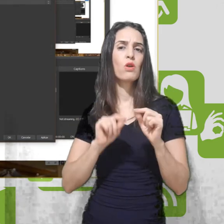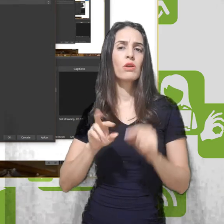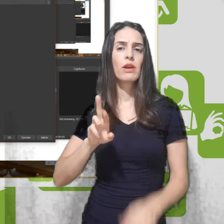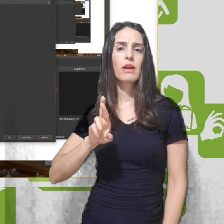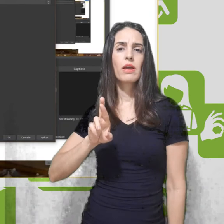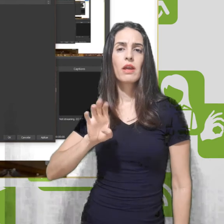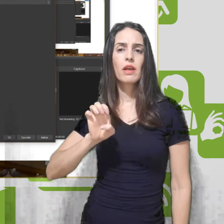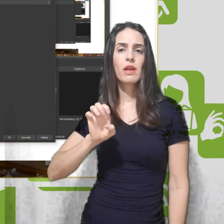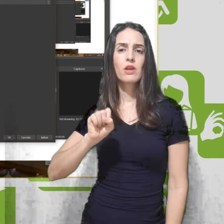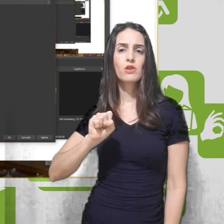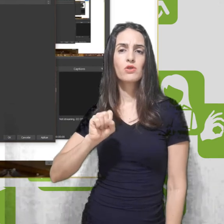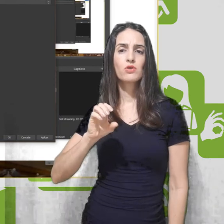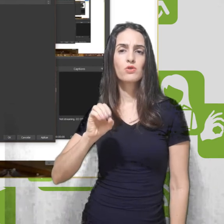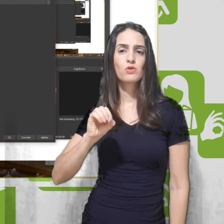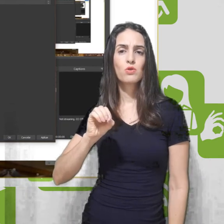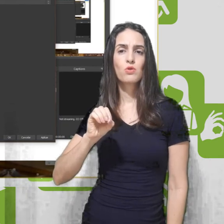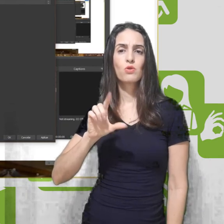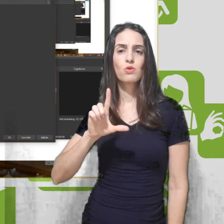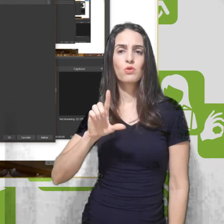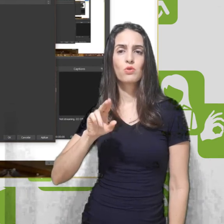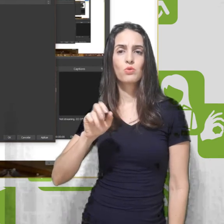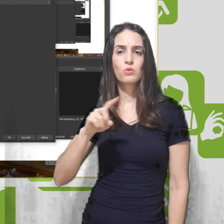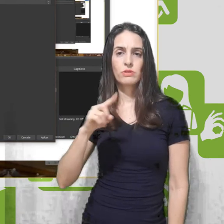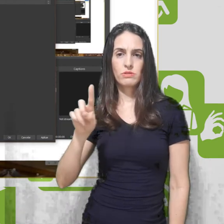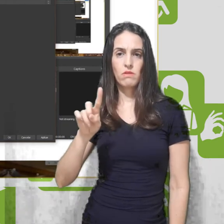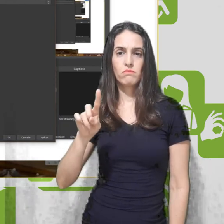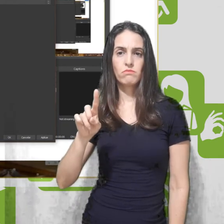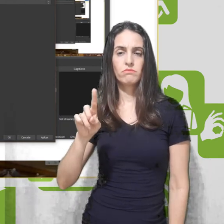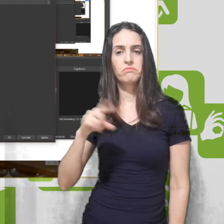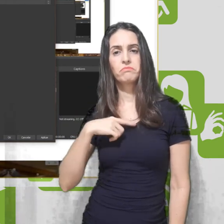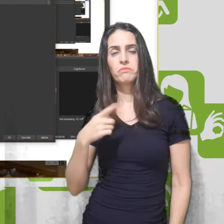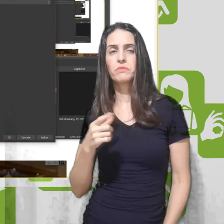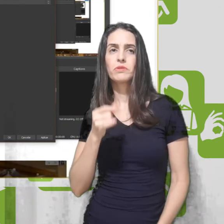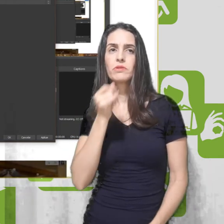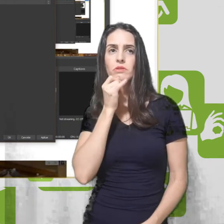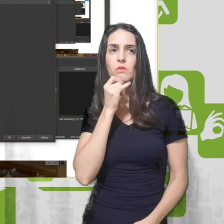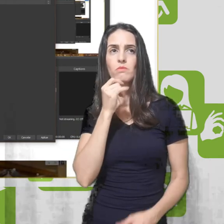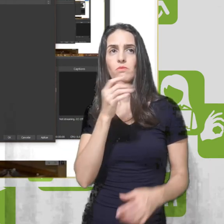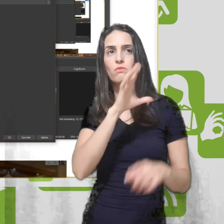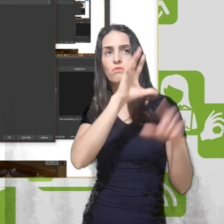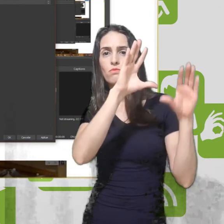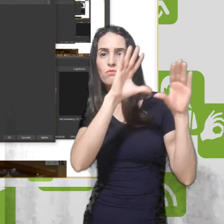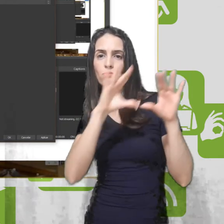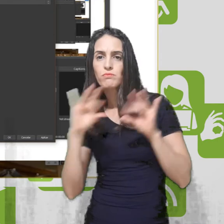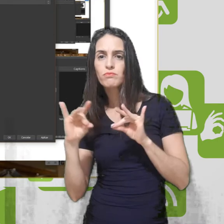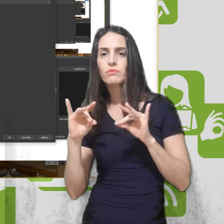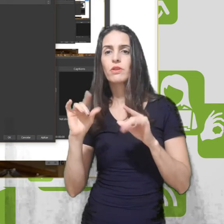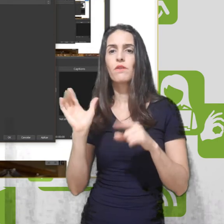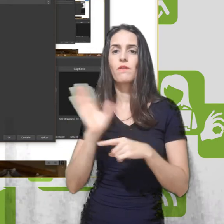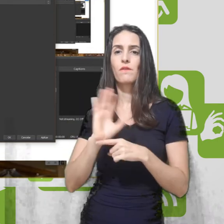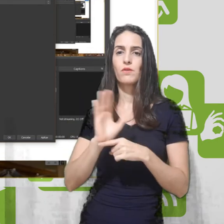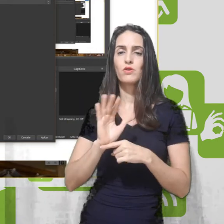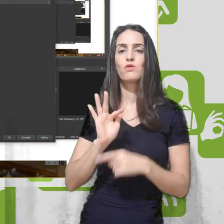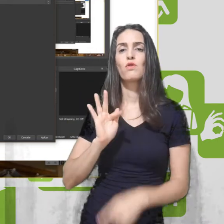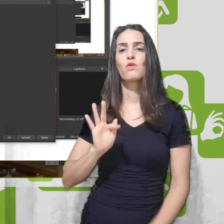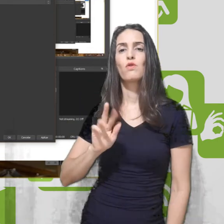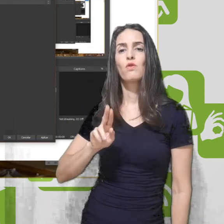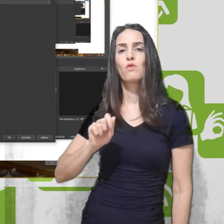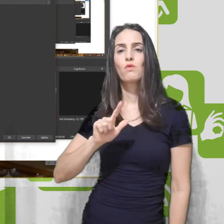resolução do seu vídeo. Que ele vai ser capturado. No meu caso aqui eu utilizei a resolução Full HD que é essa